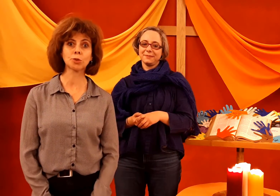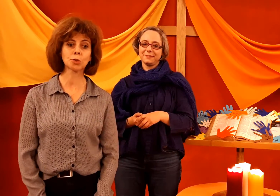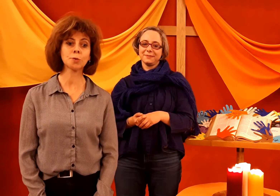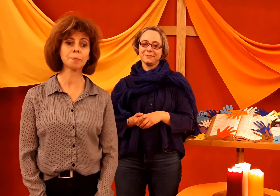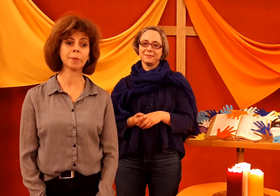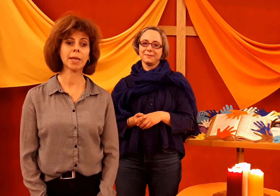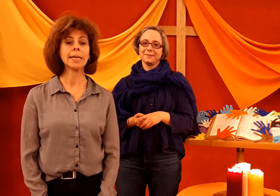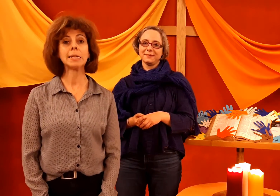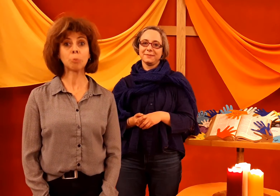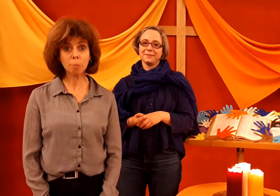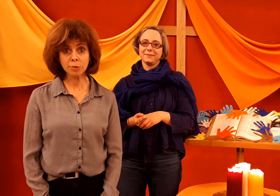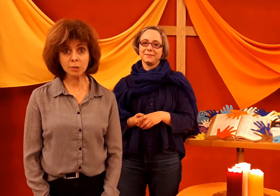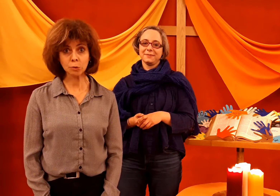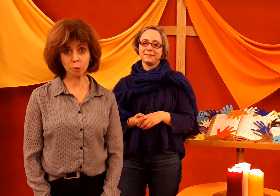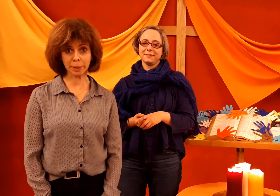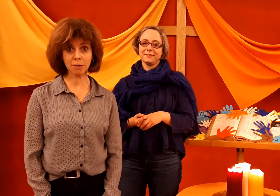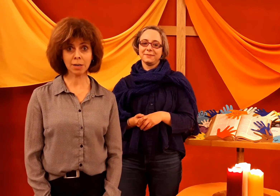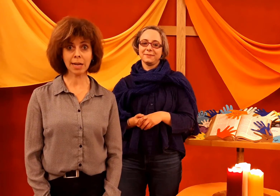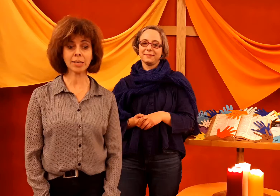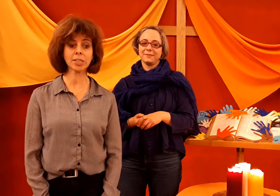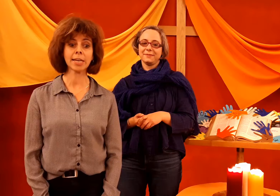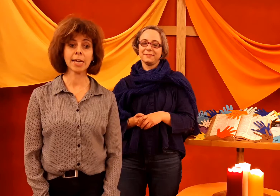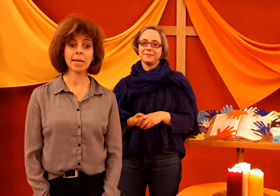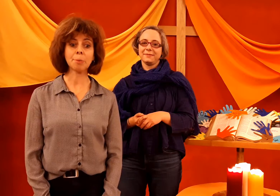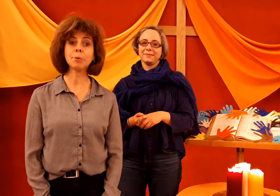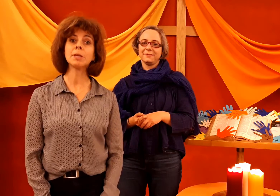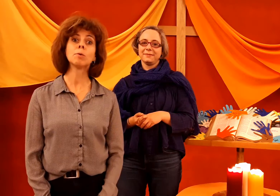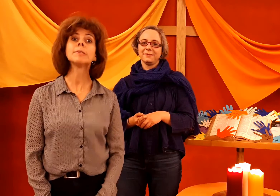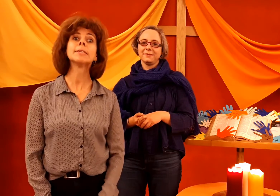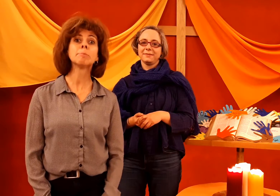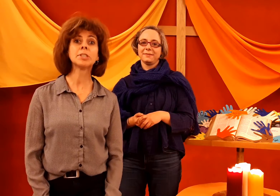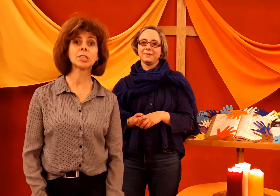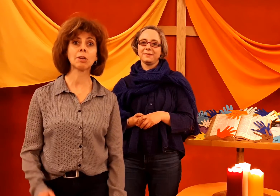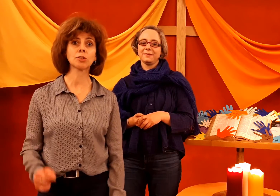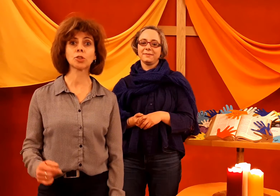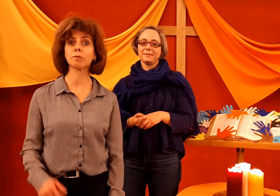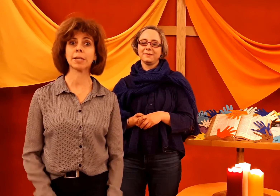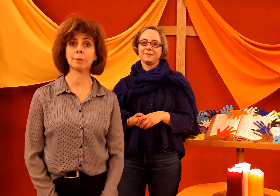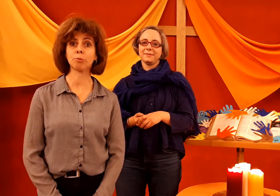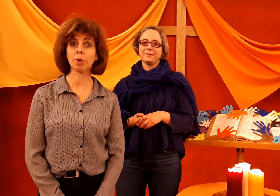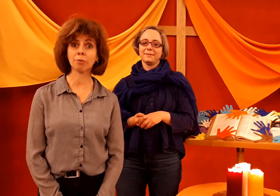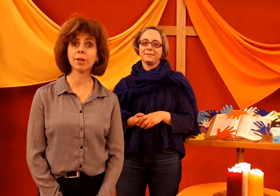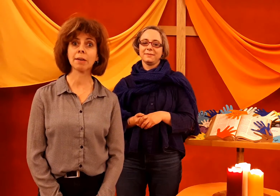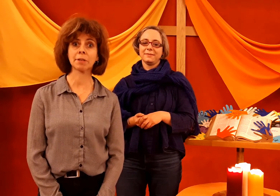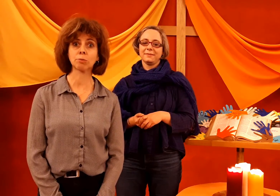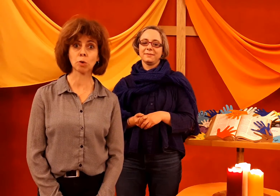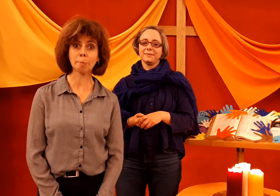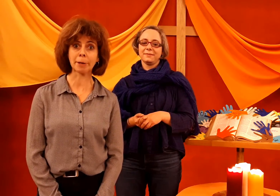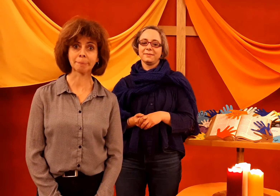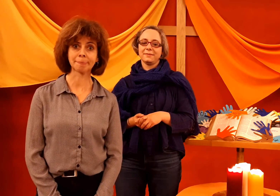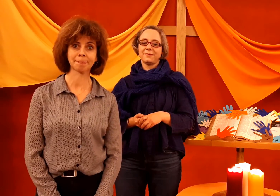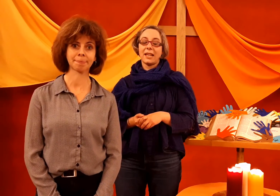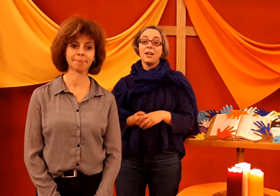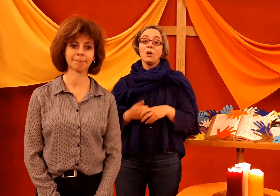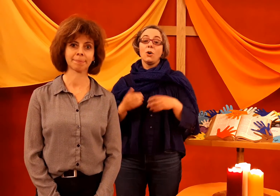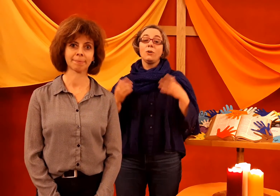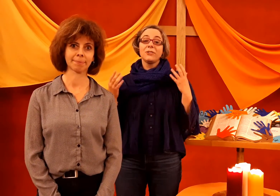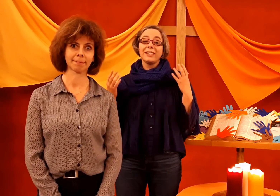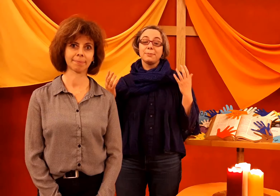de jeux, des propositions de bricolage, et puis aussi un petit challenge que vous allez pouvoir faire avec vos copains. On vous